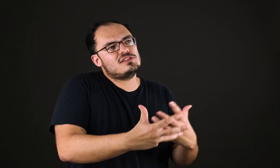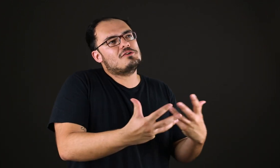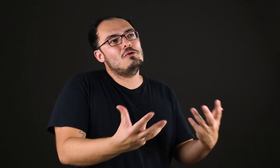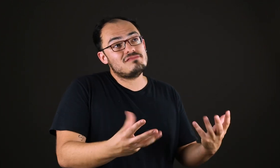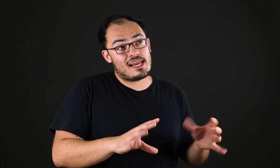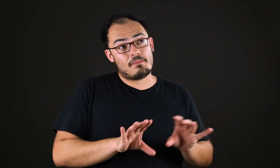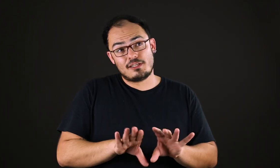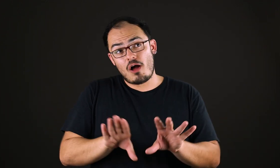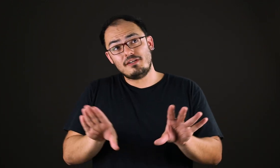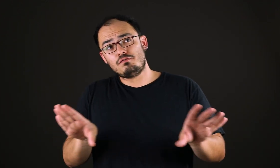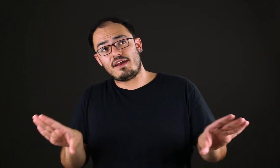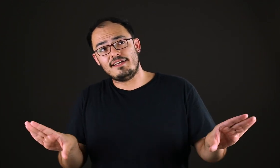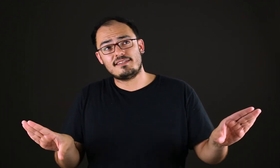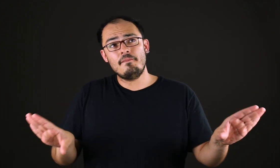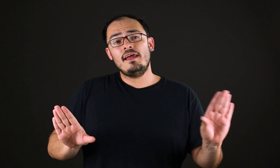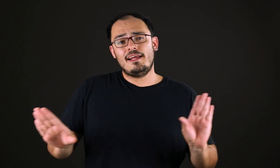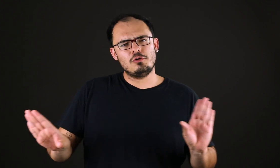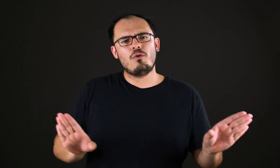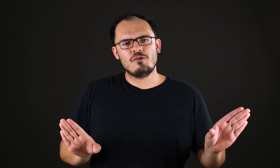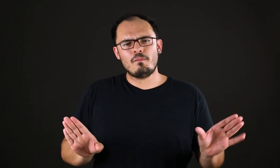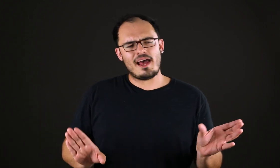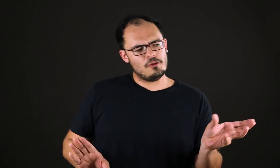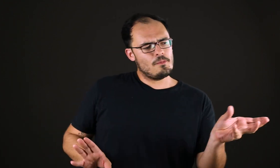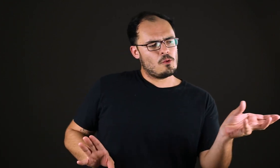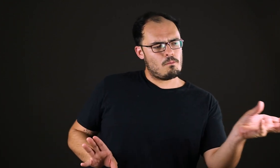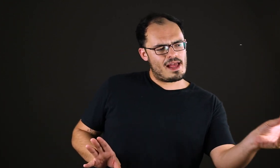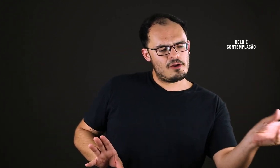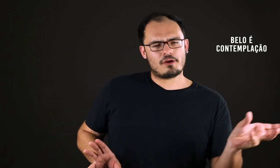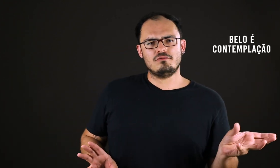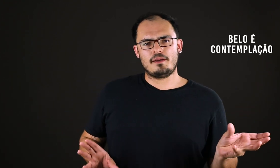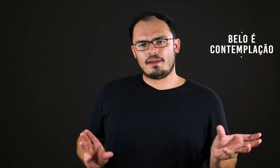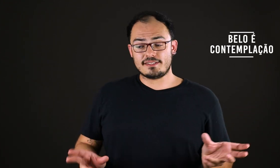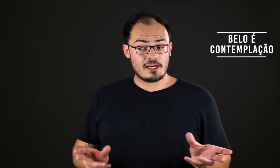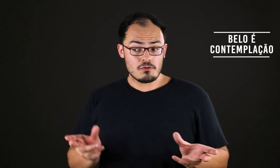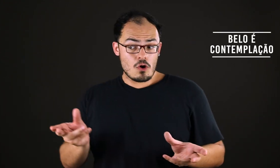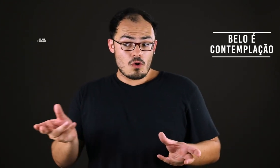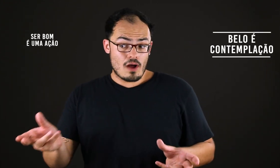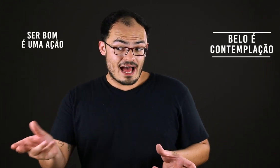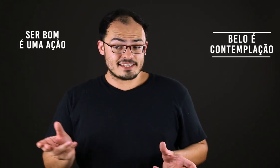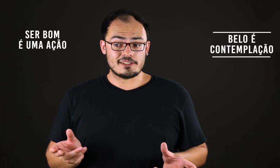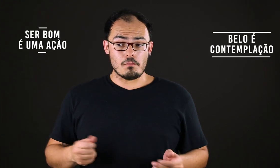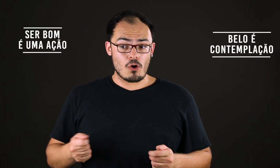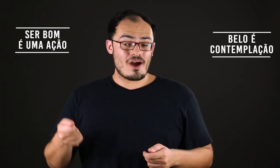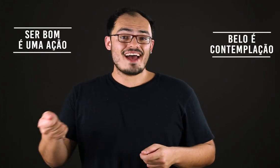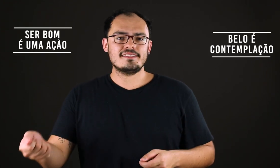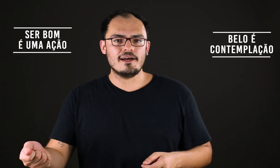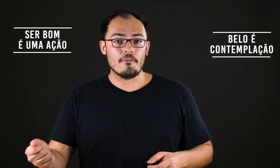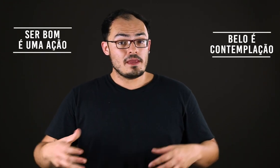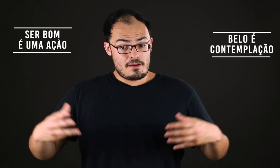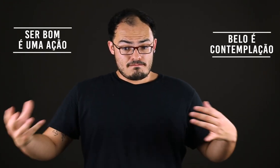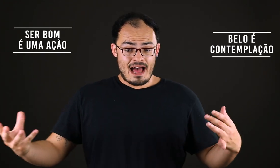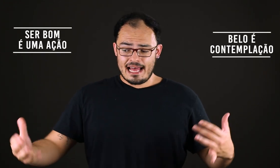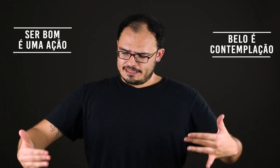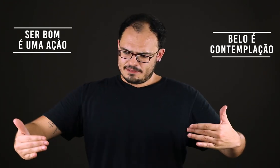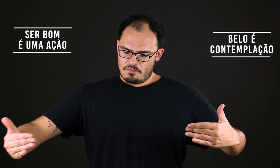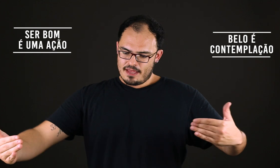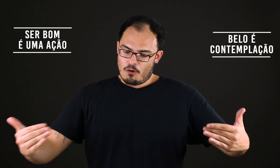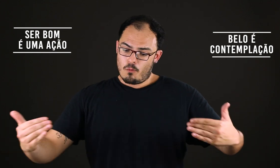você contempla. Então há uma diferença entre o bom e o belo. O belo é contemplação, a ação boa é ação. Mas o